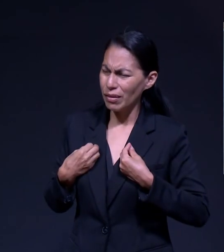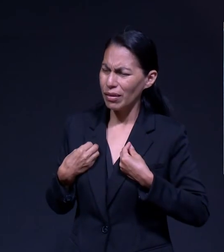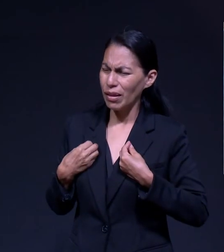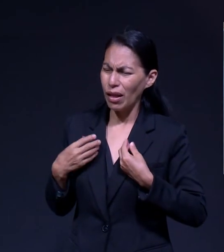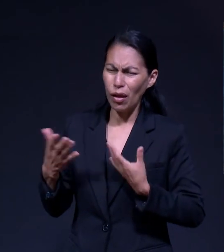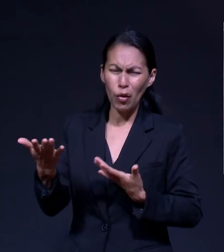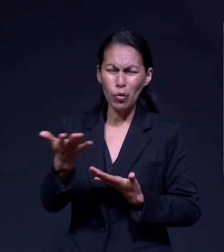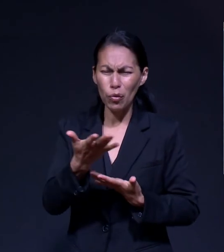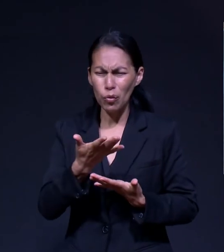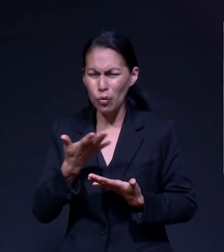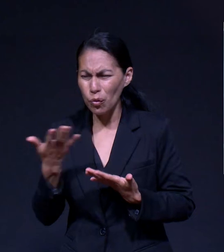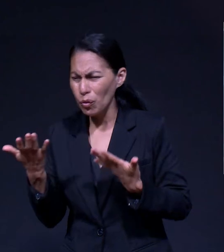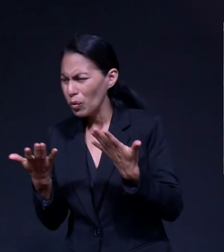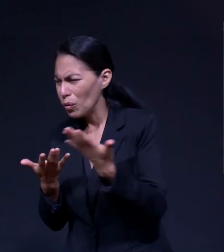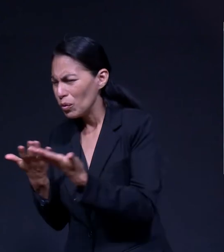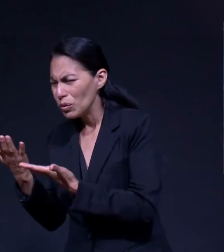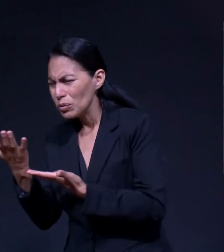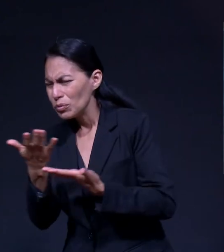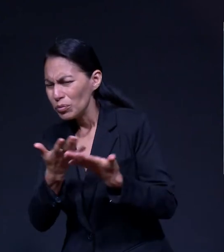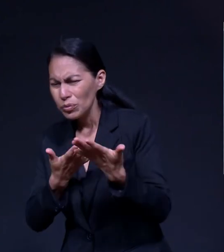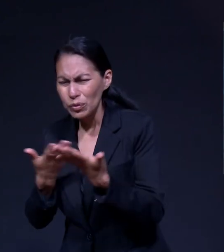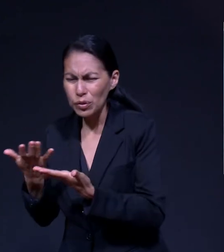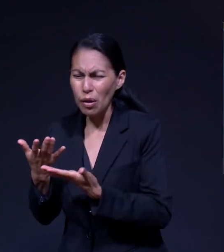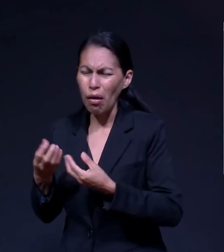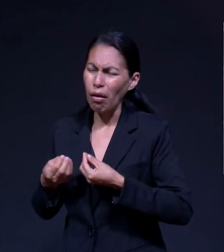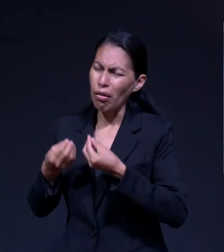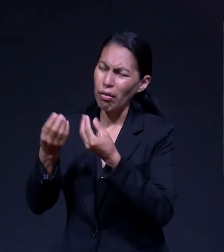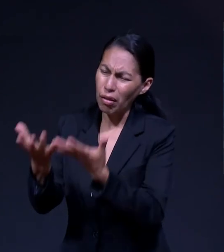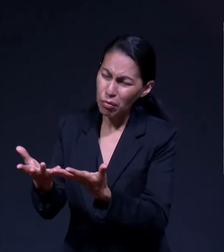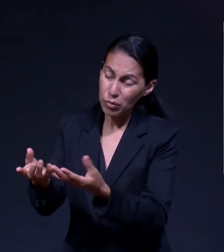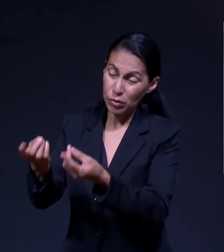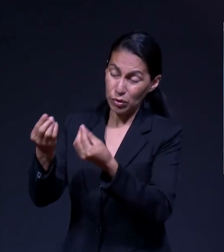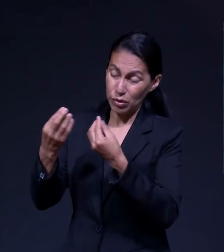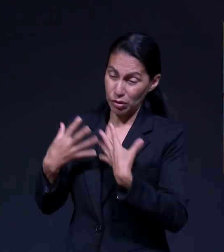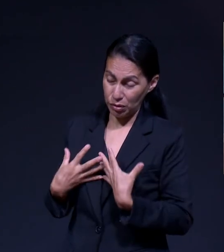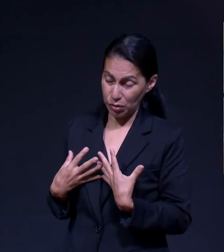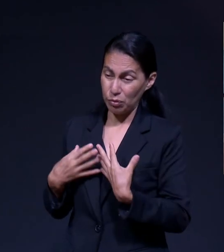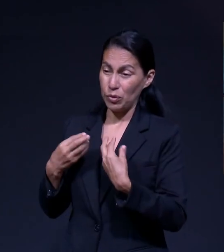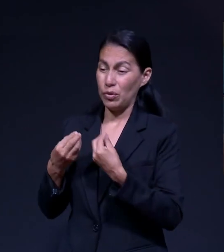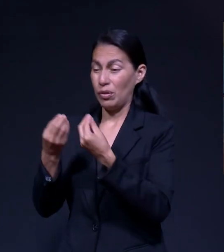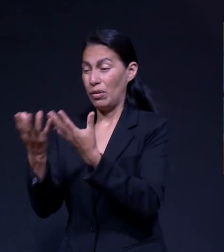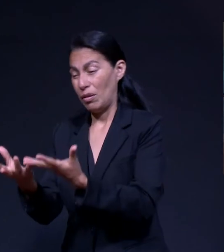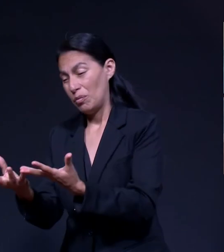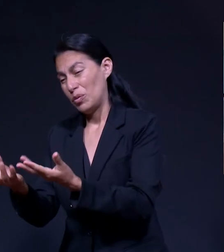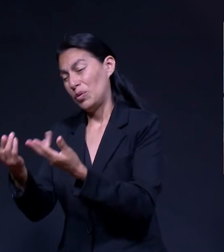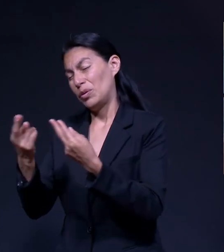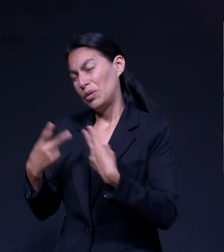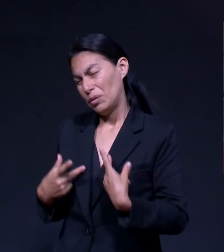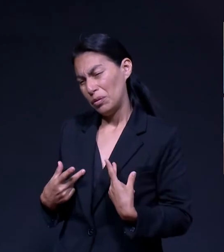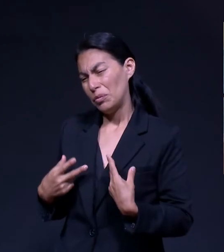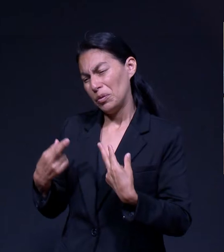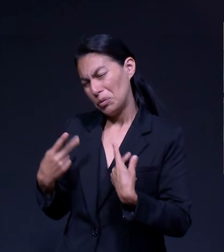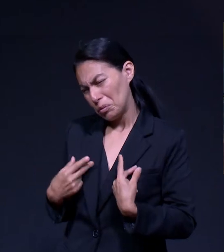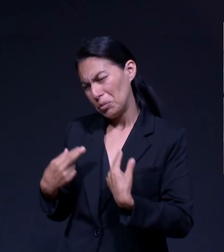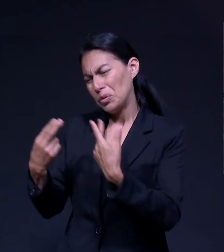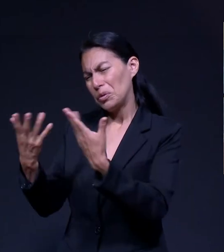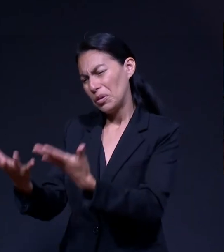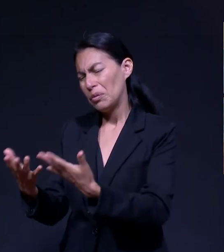redes Que hacemos Damos y recibimos Damos y recibimos Recibimos y damos Y